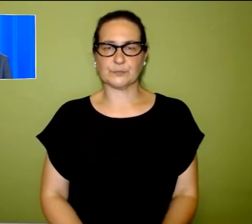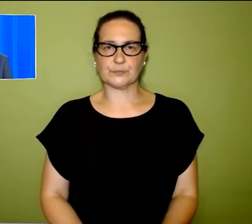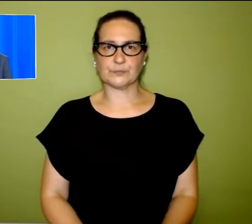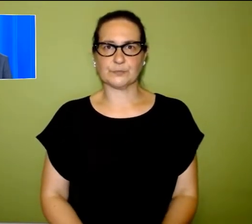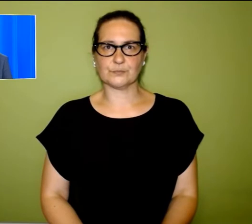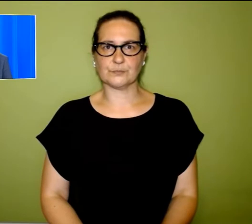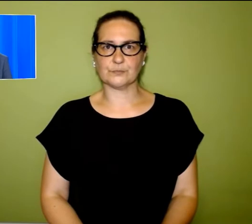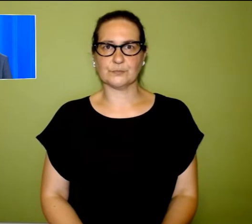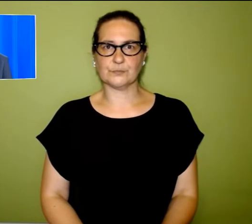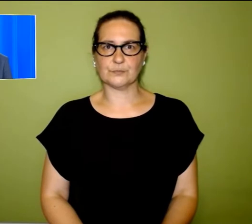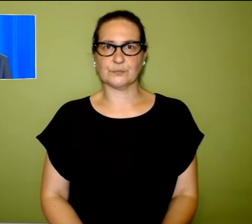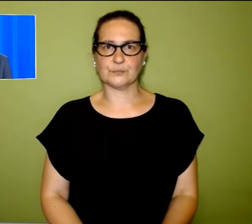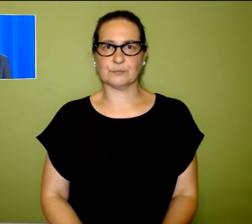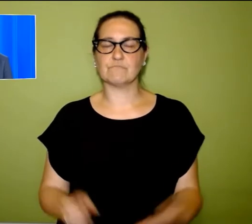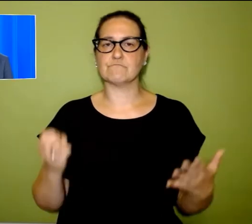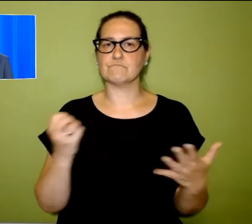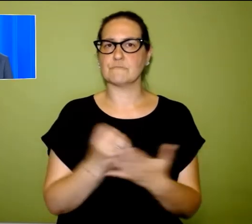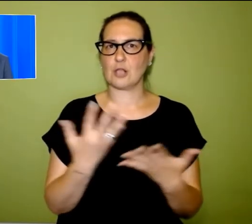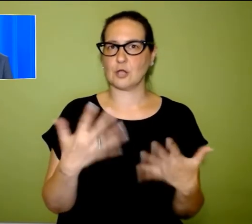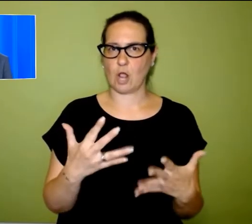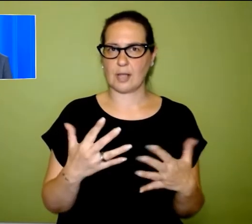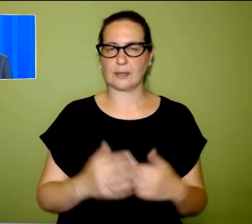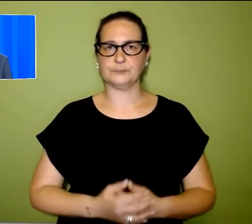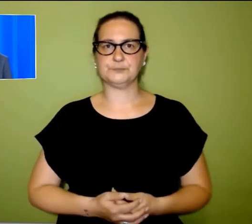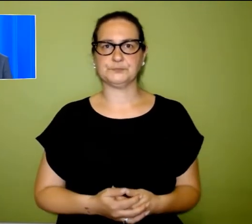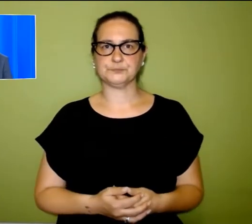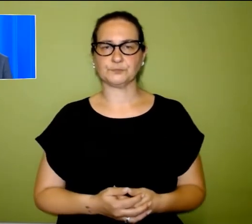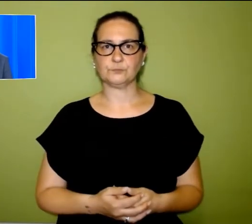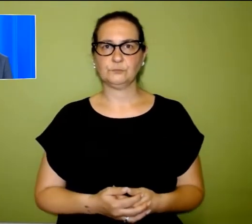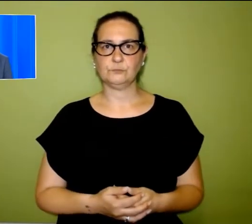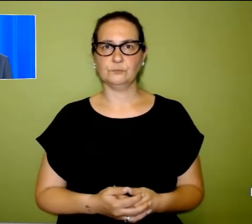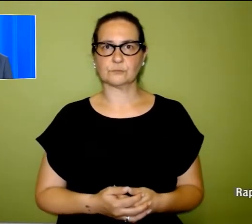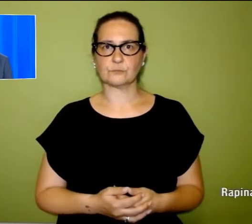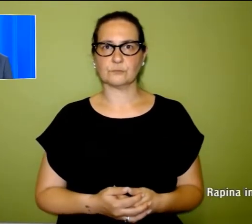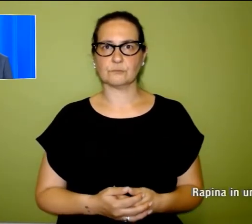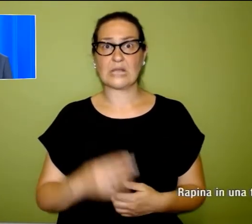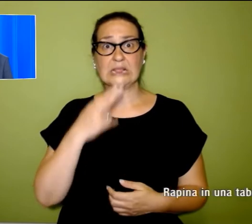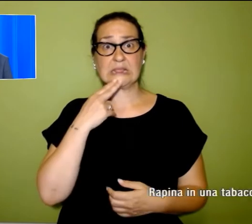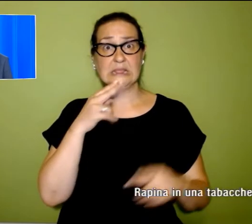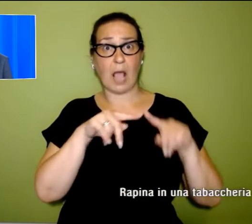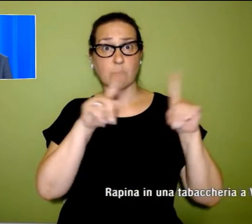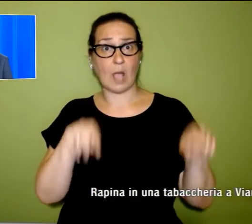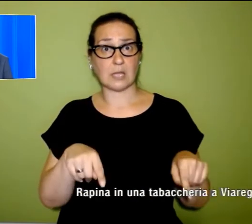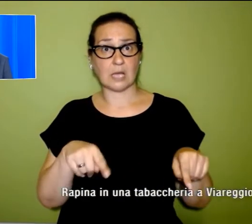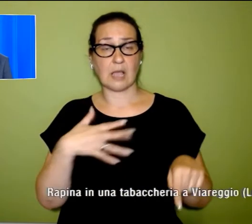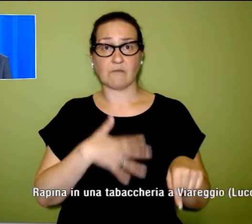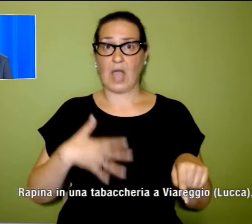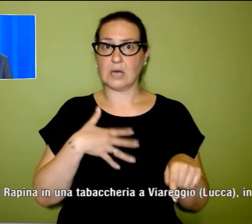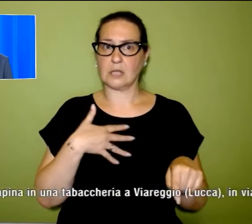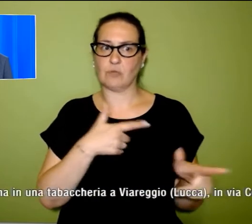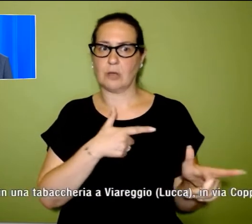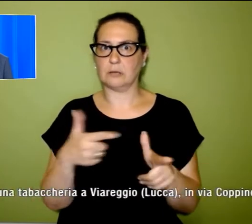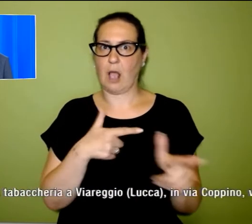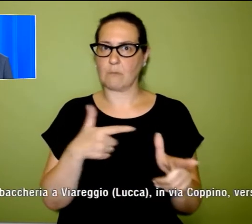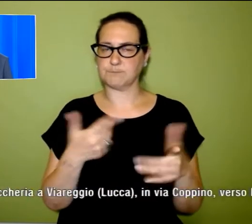Torniamo alla cronaca rapina in una tabaccheria a Via Reggio in provincia di Lucca